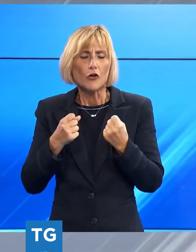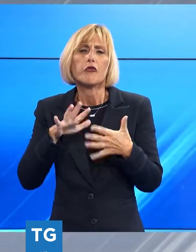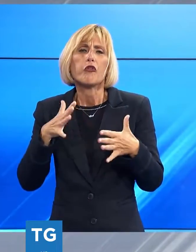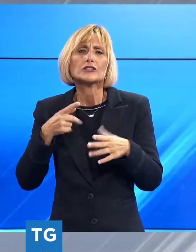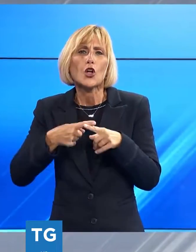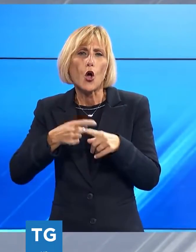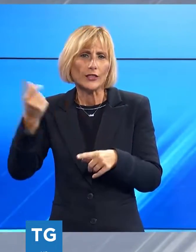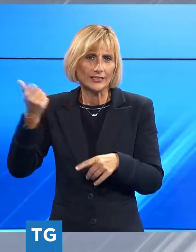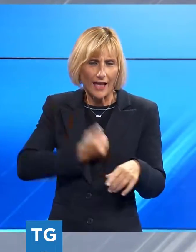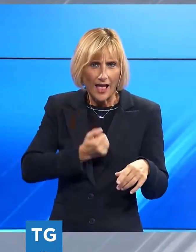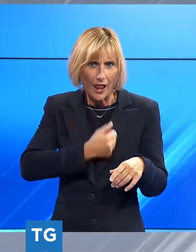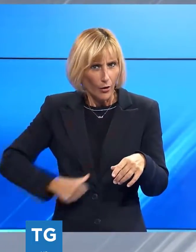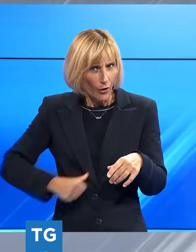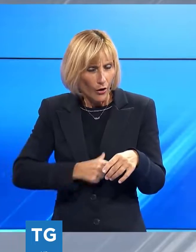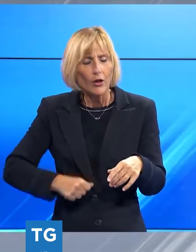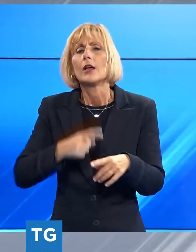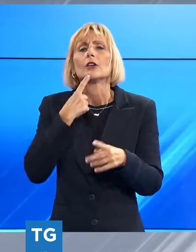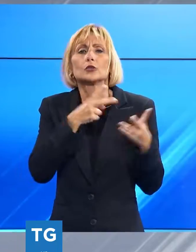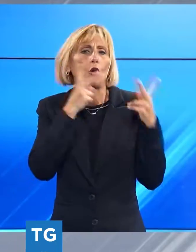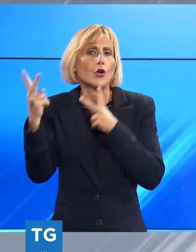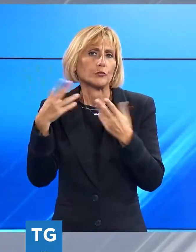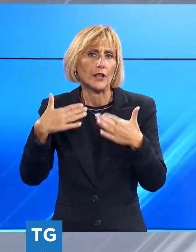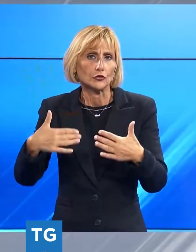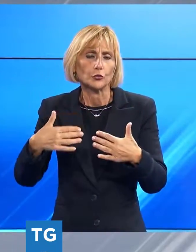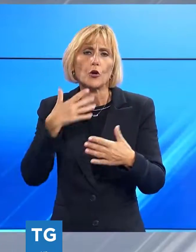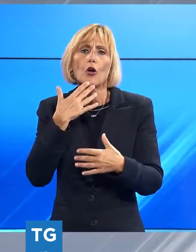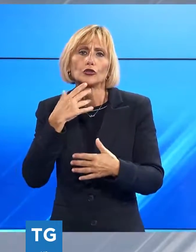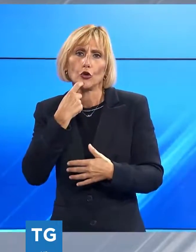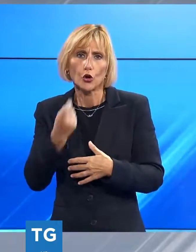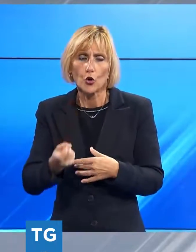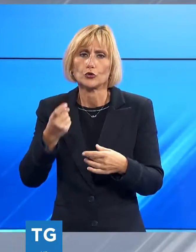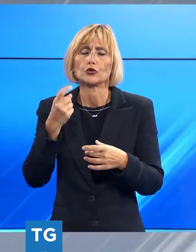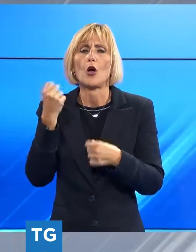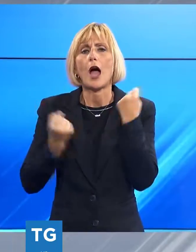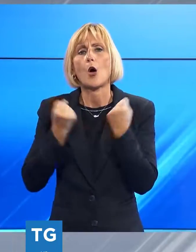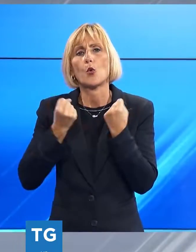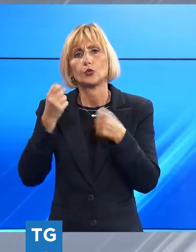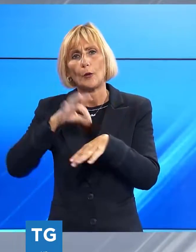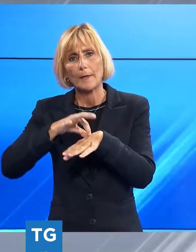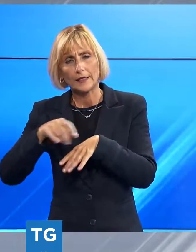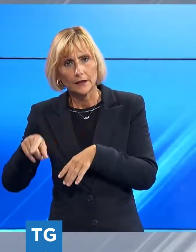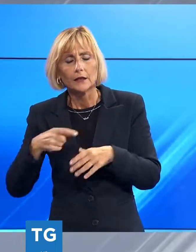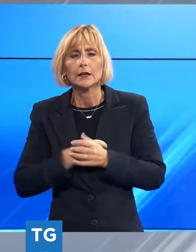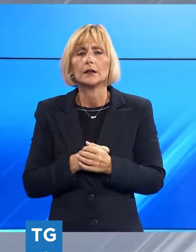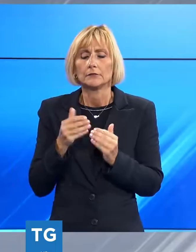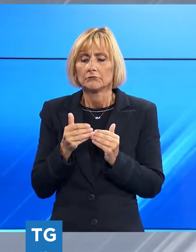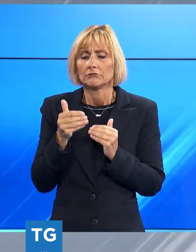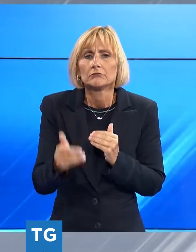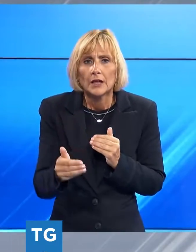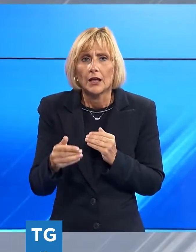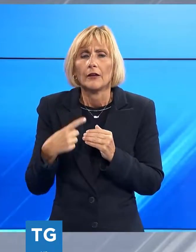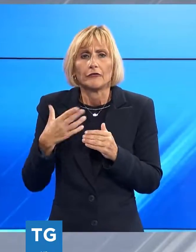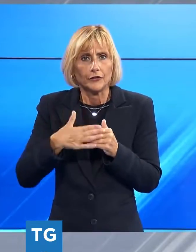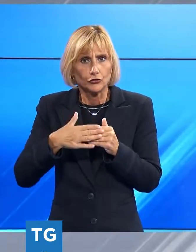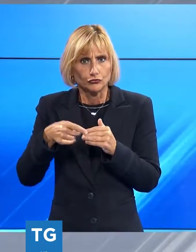coltello, ed è stato trasportato in codice rosso all'ospedale Versilia con l'automedica. Poco dopo, non molto distante all'angolo tra Via